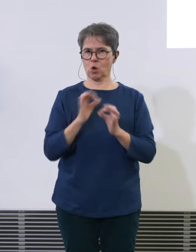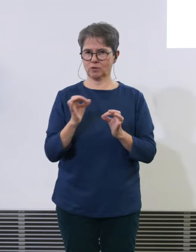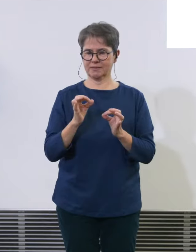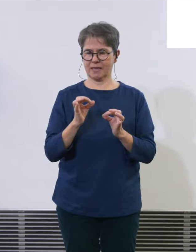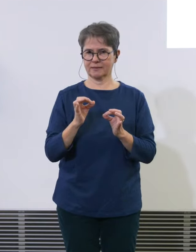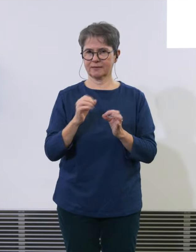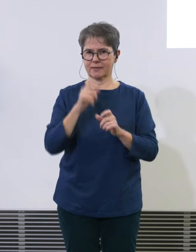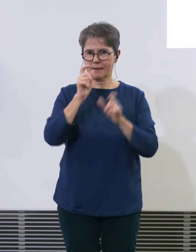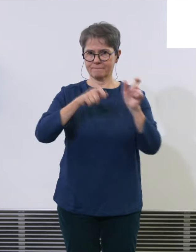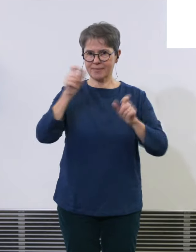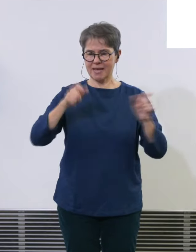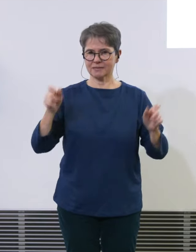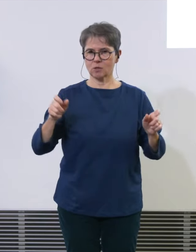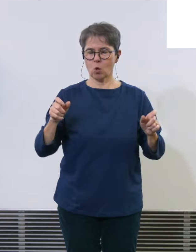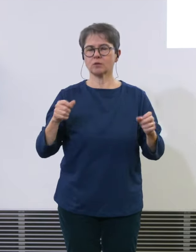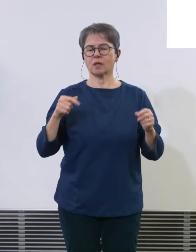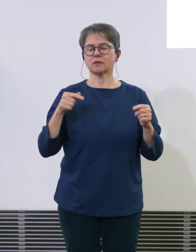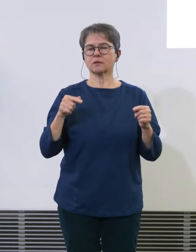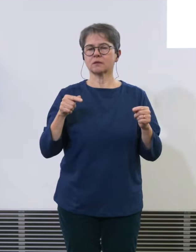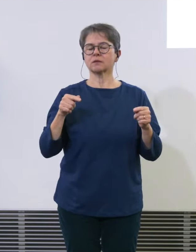im Kanton Zürich wo sind die anderen